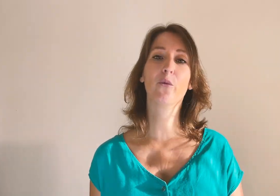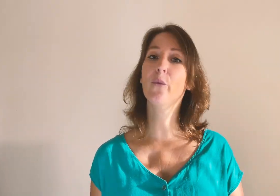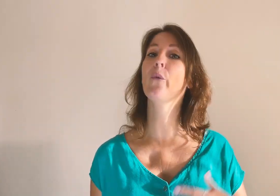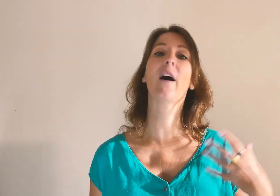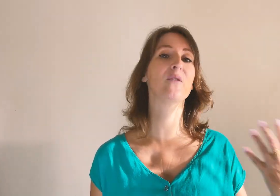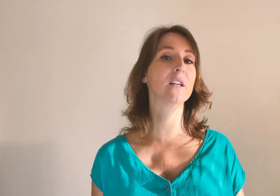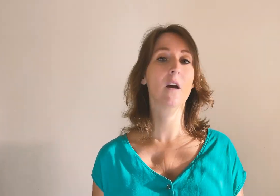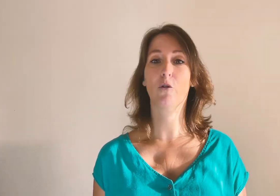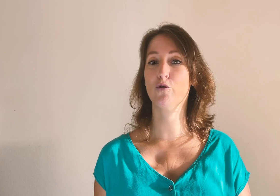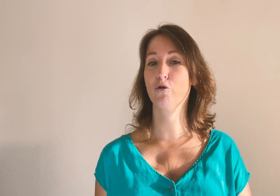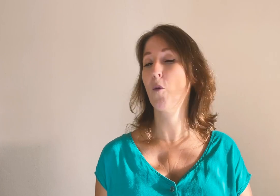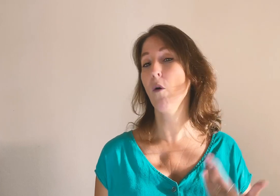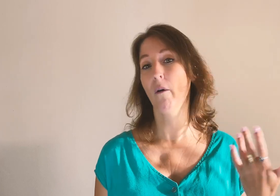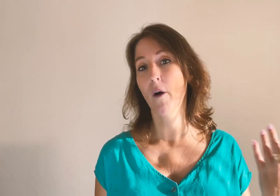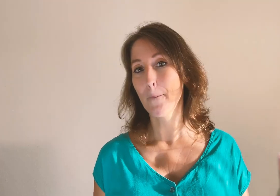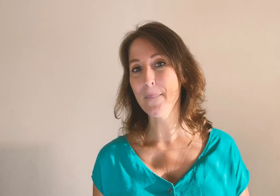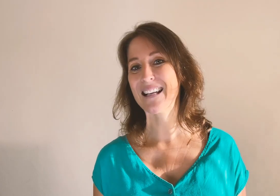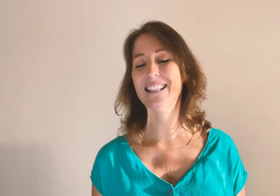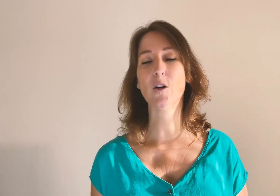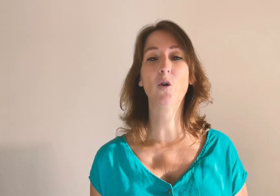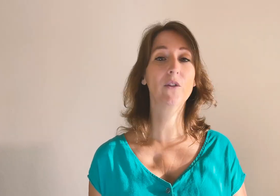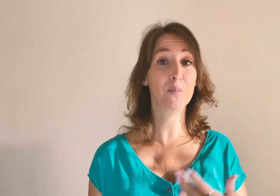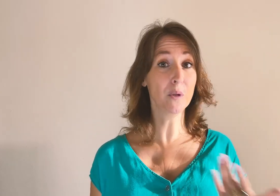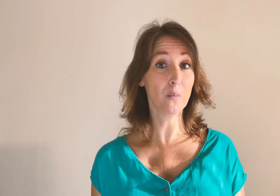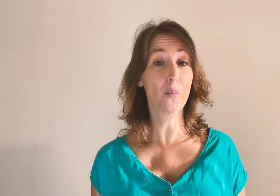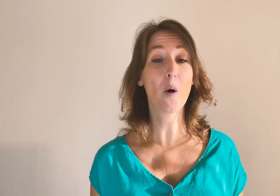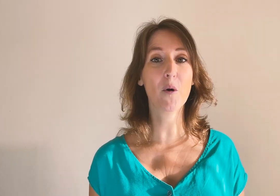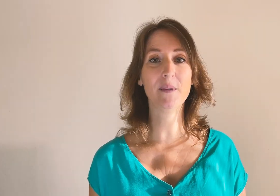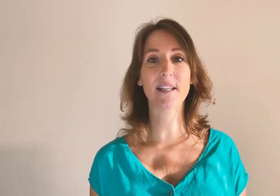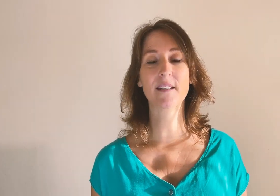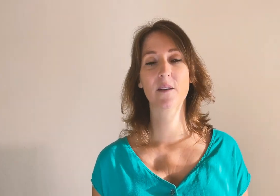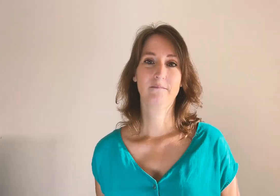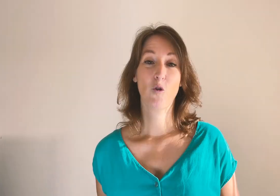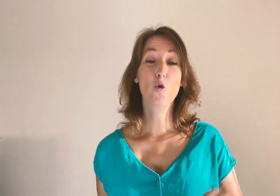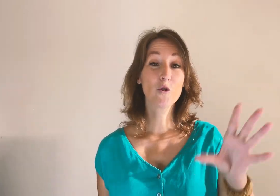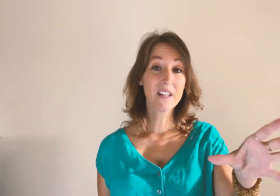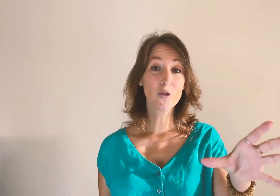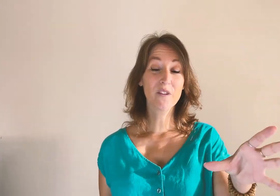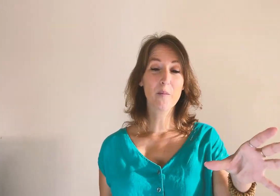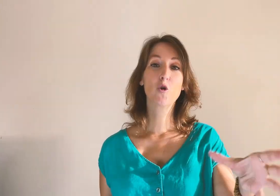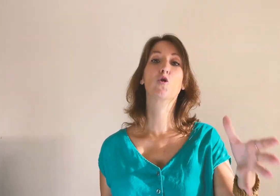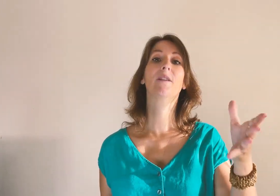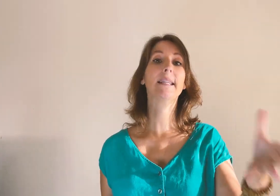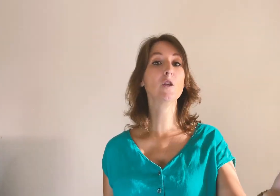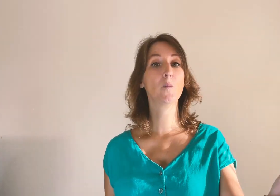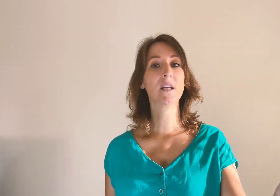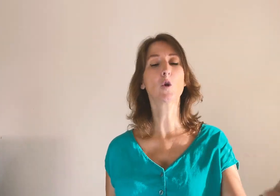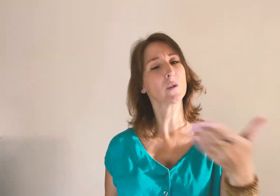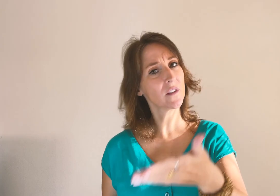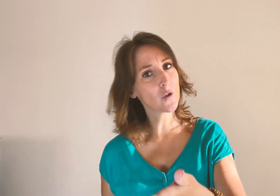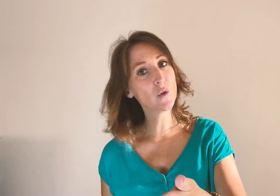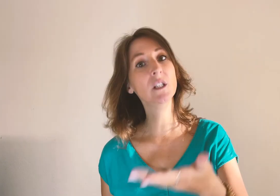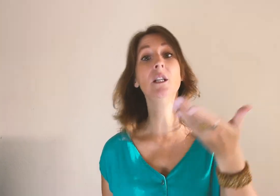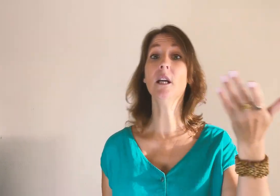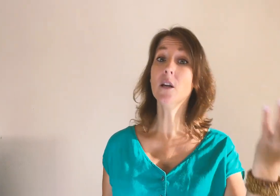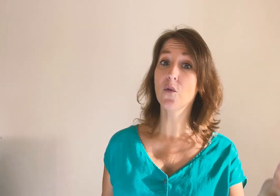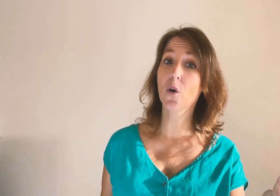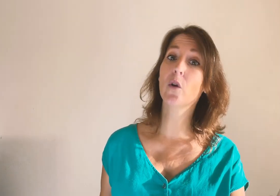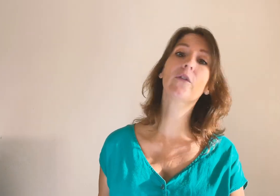avec justement mes clientes et puis mon propre business. On constate notamment que ce dernier semestre aux Etats-Unis et en France,